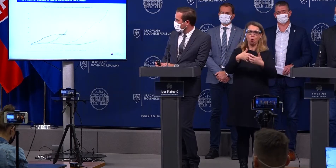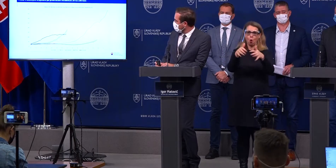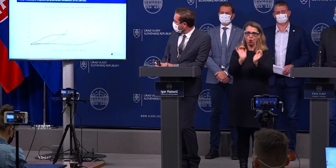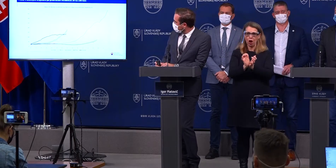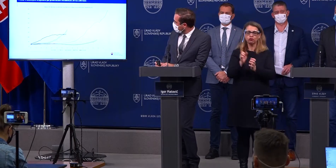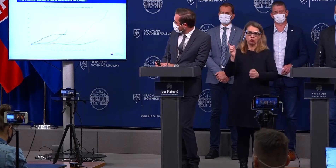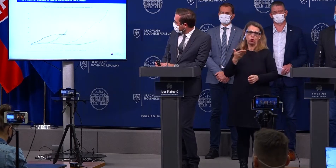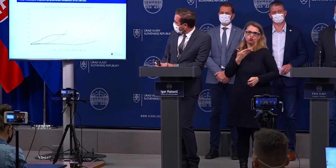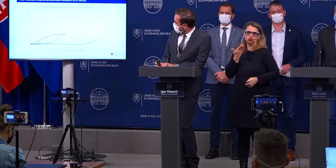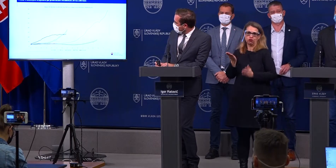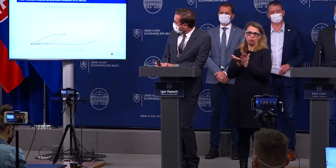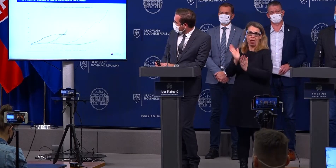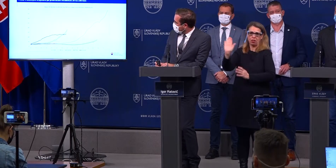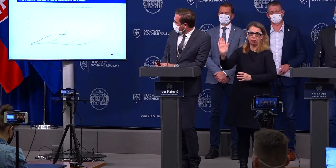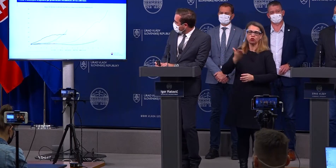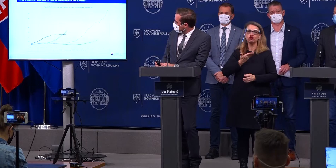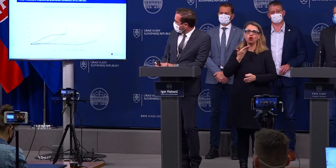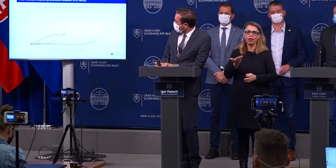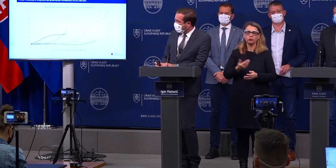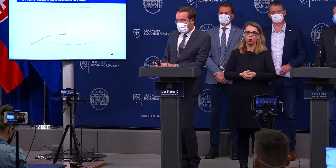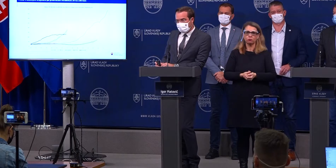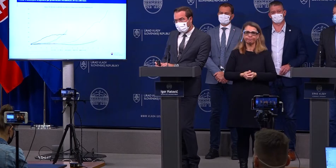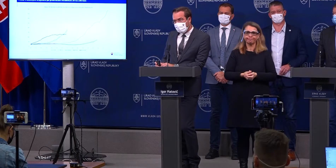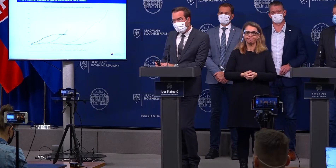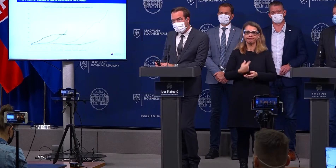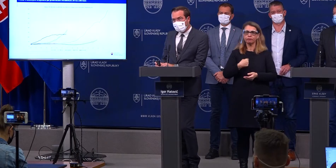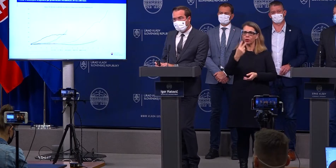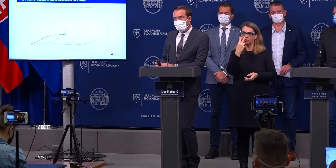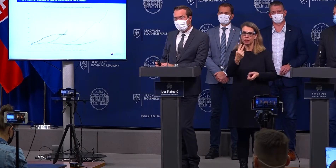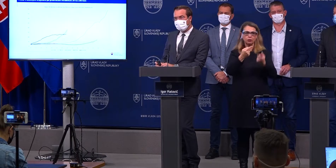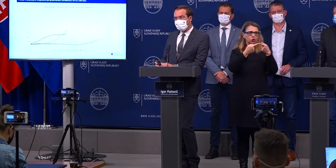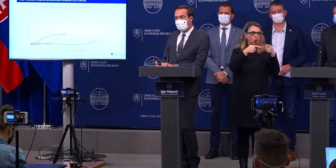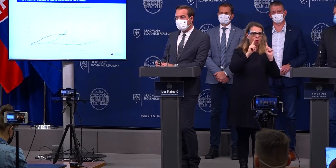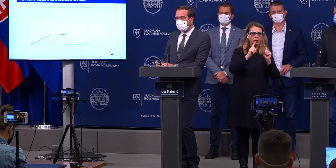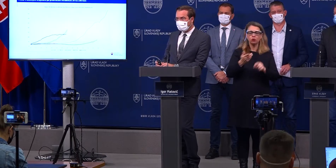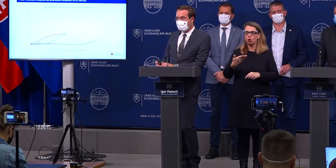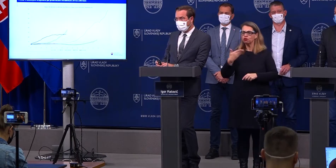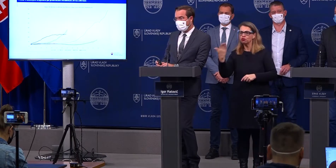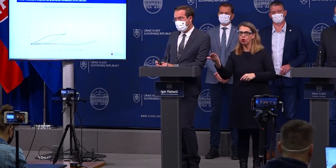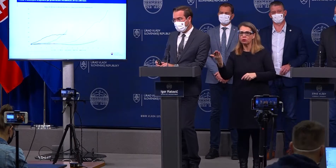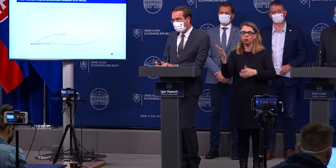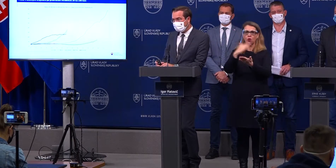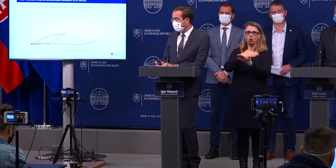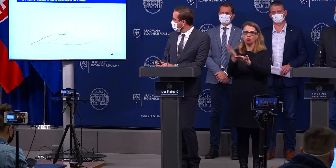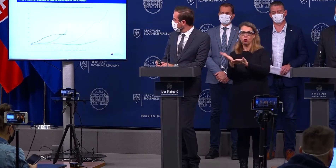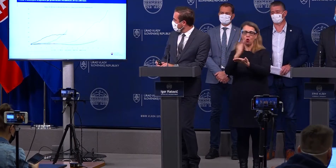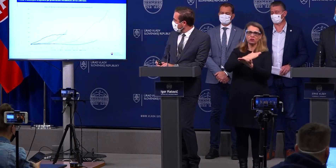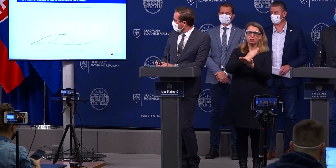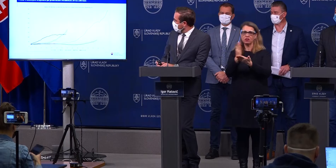Česká krivka. Vidíme, že medzi nami a Českou republikou je zhruba rozdiel dva týždne.